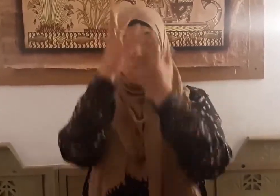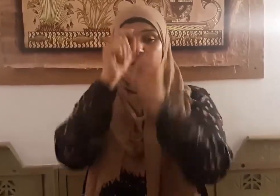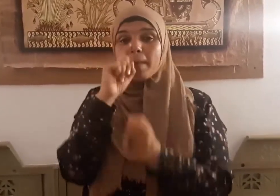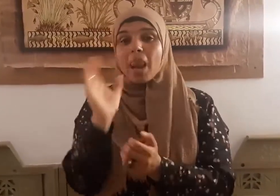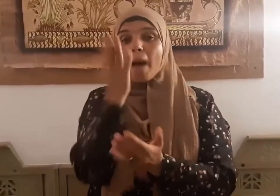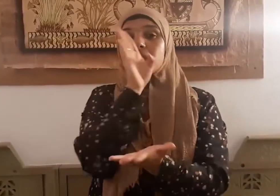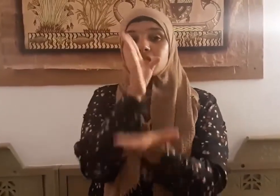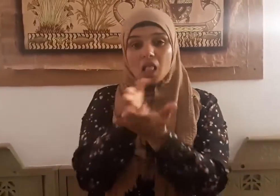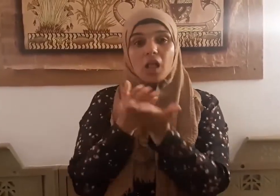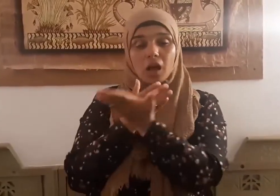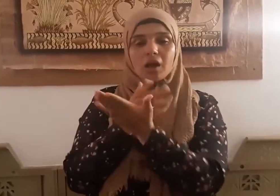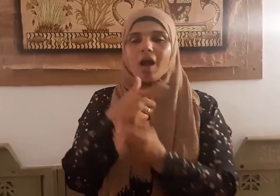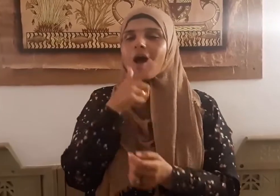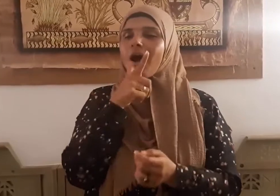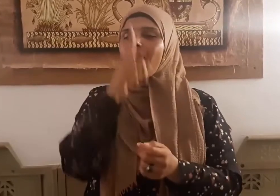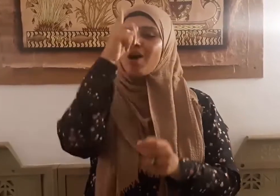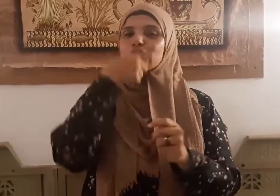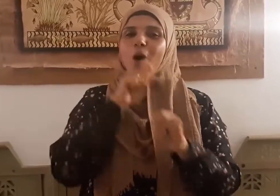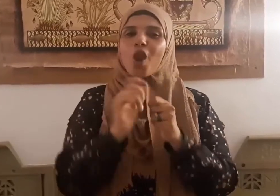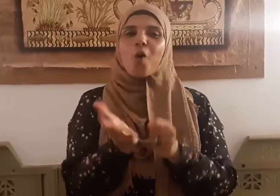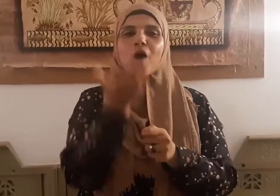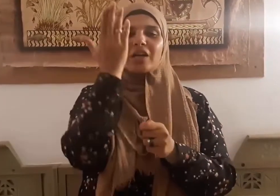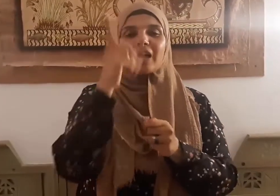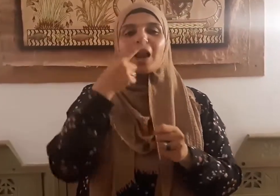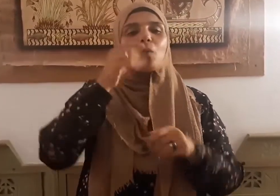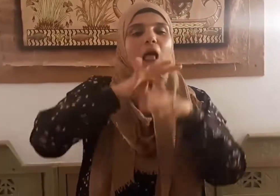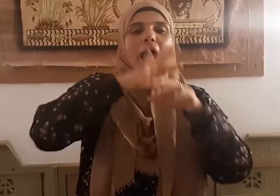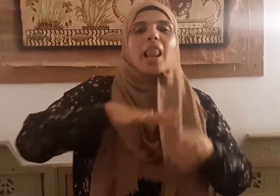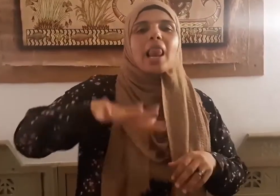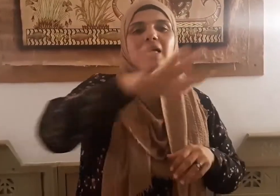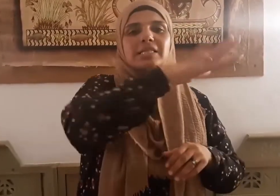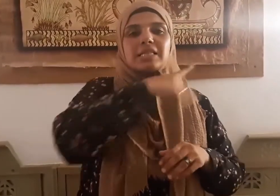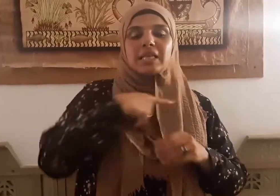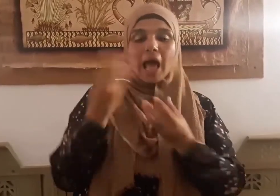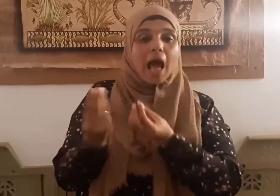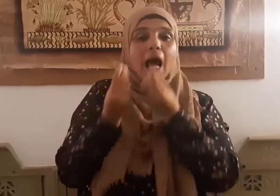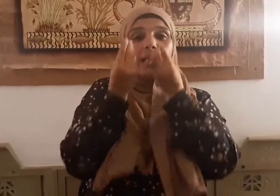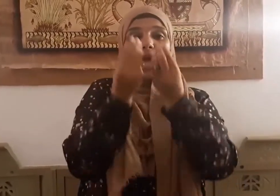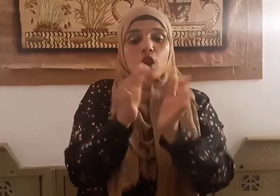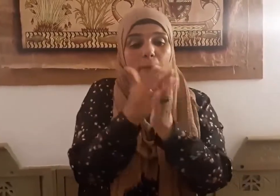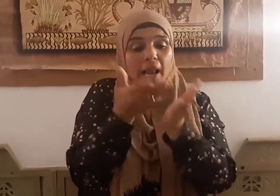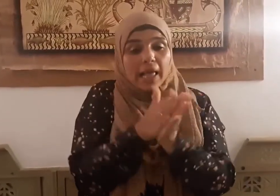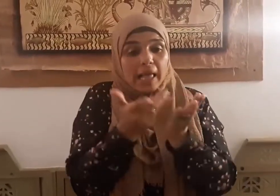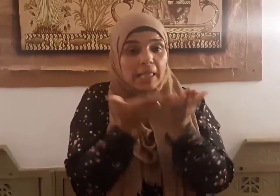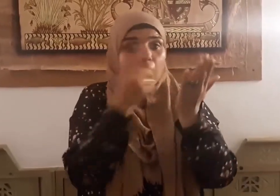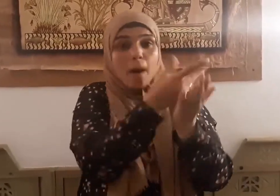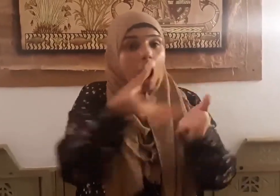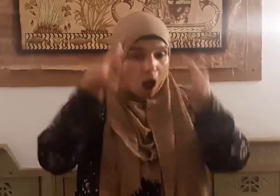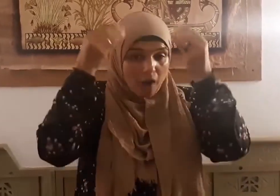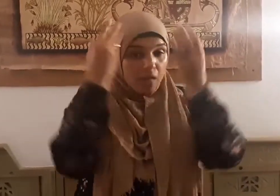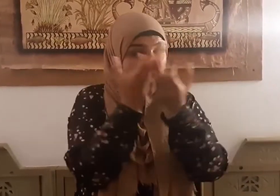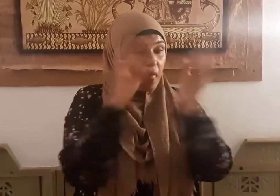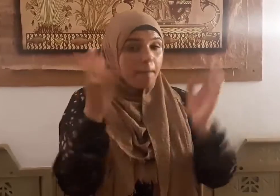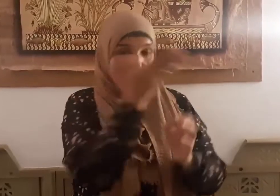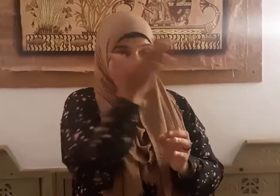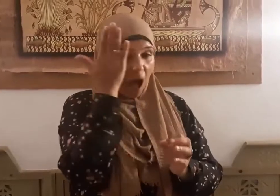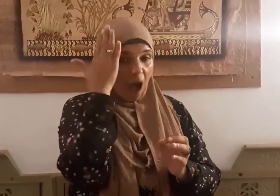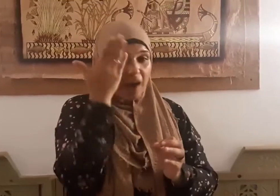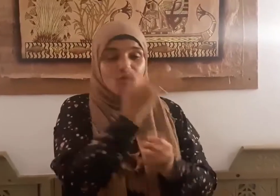قال تعالى الذين آتيناهم الكتاب يعرفونه كما يعرفون